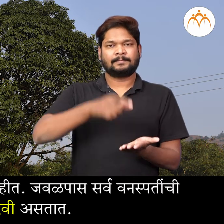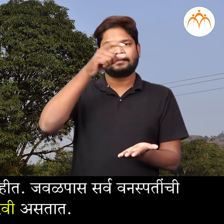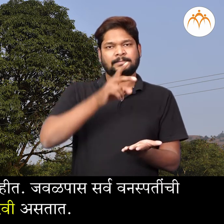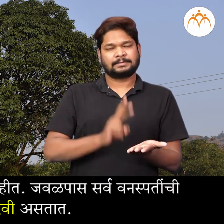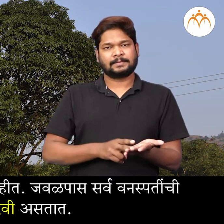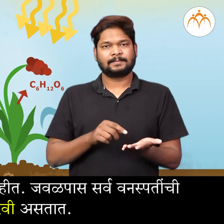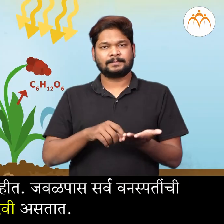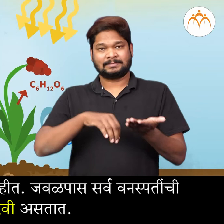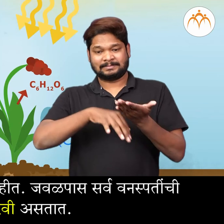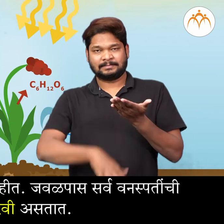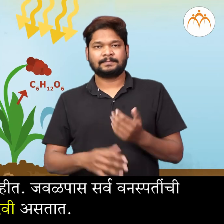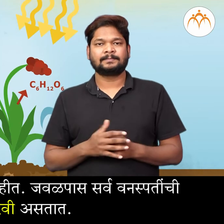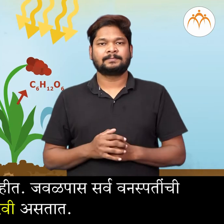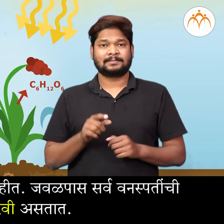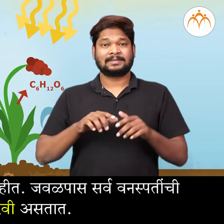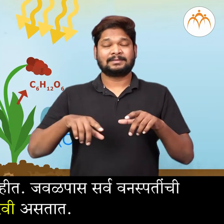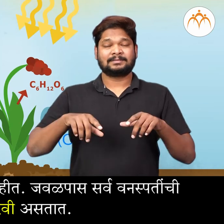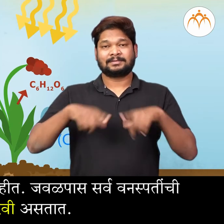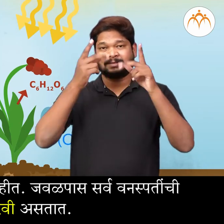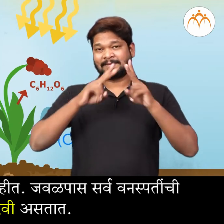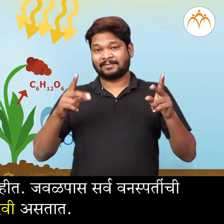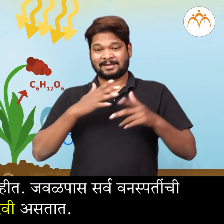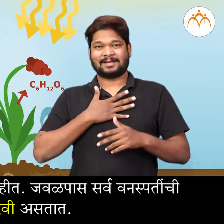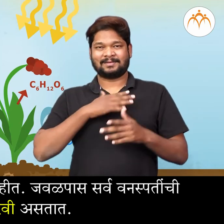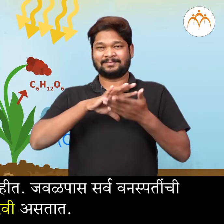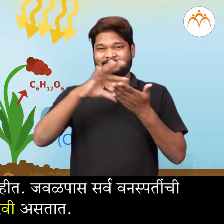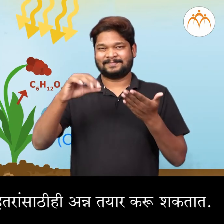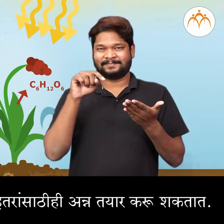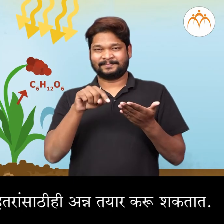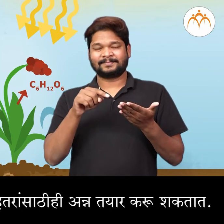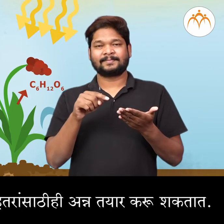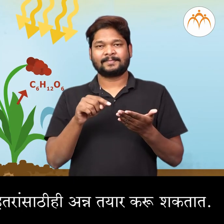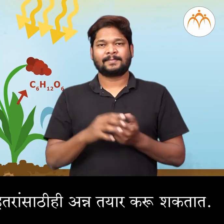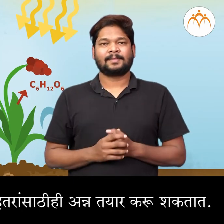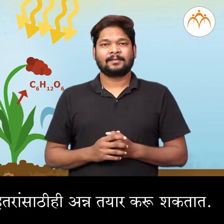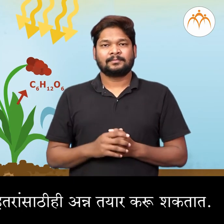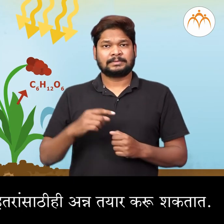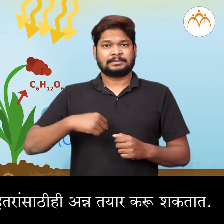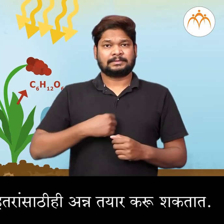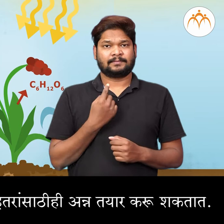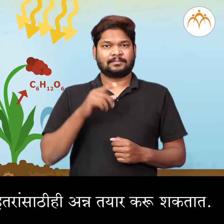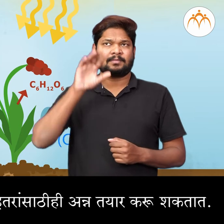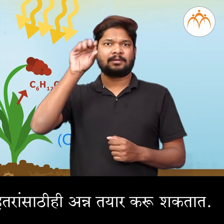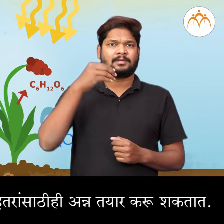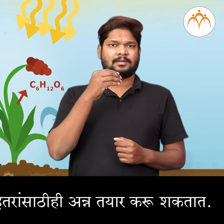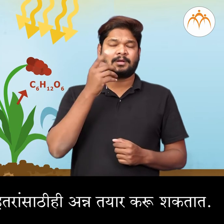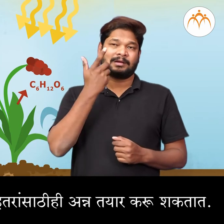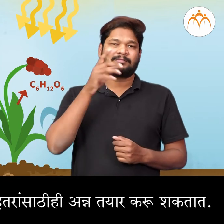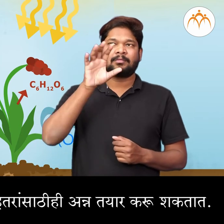जवडपा सर्व वनस्पती ची पाने हिरवी अस्तात। त्या मुले त्या स्वता सठी आणी इतरान सठी ही अन्न तयार करू